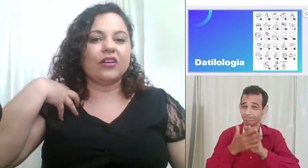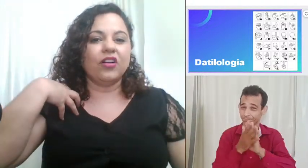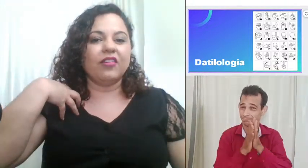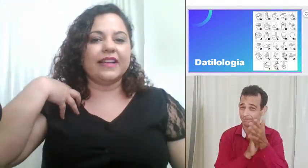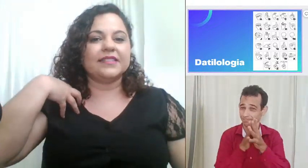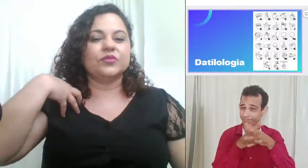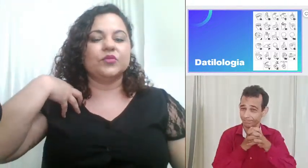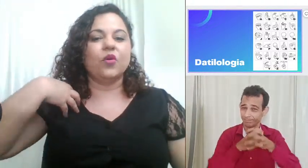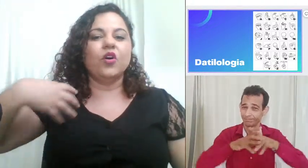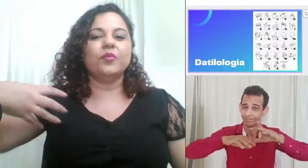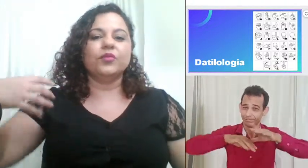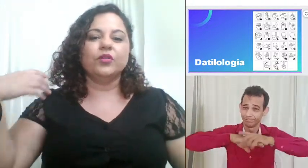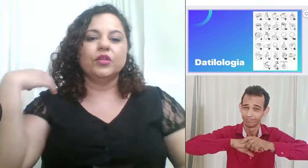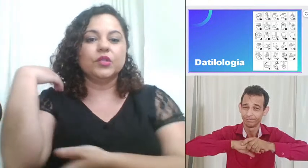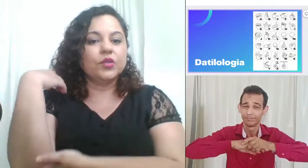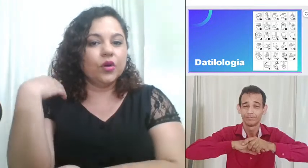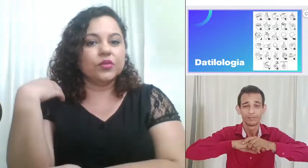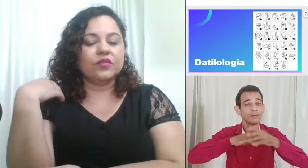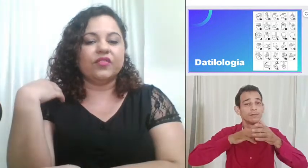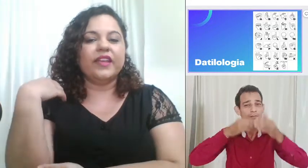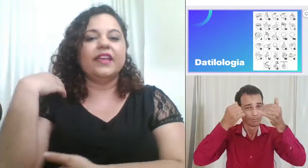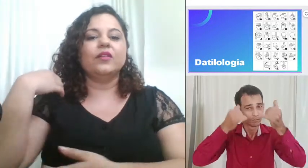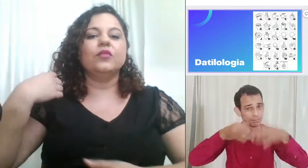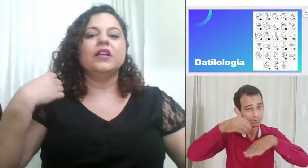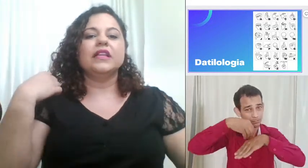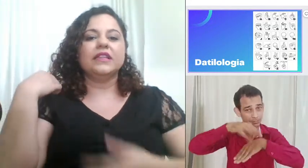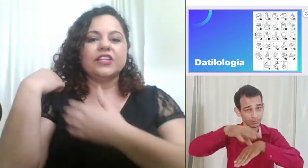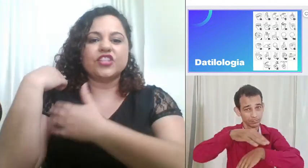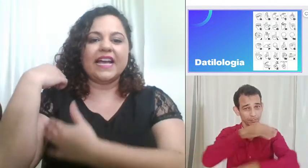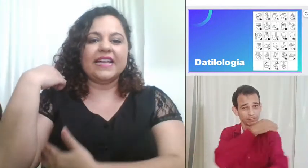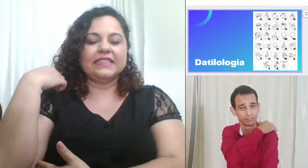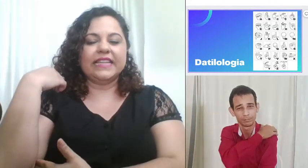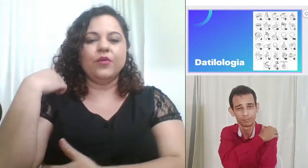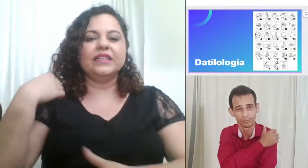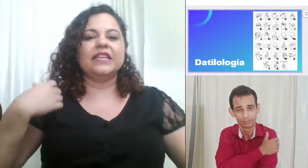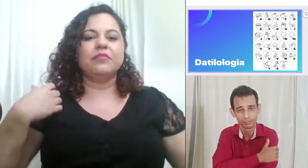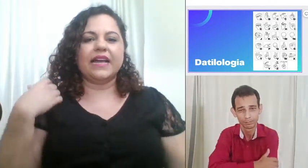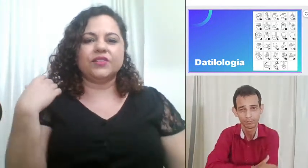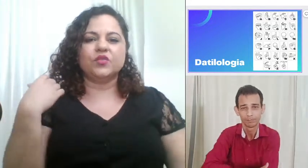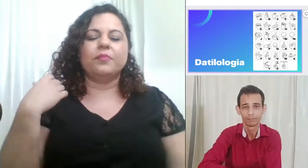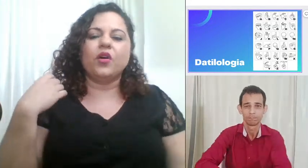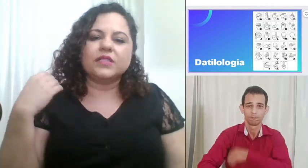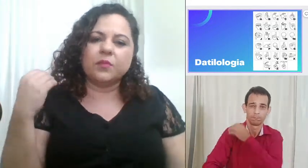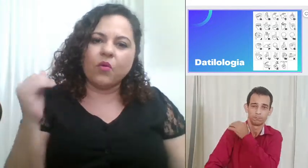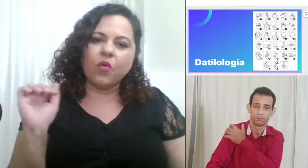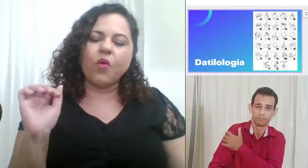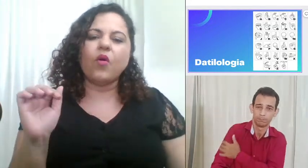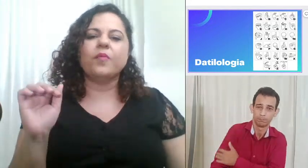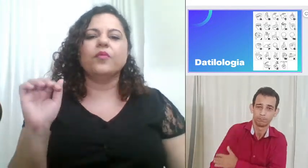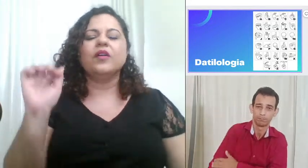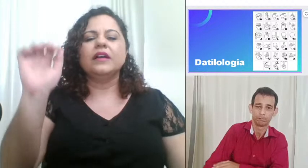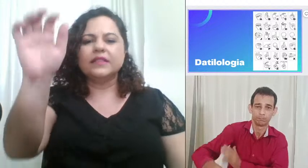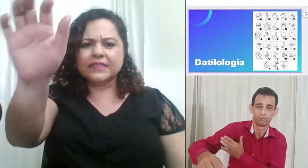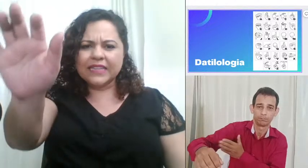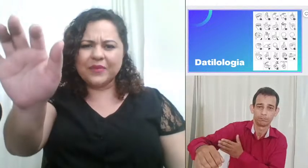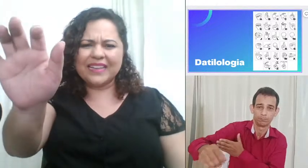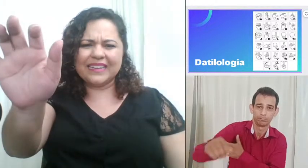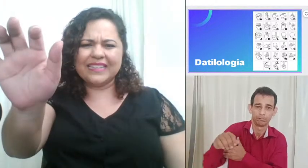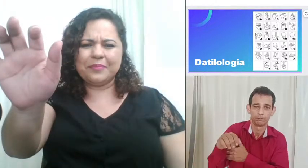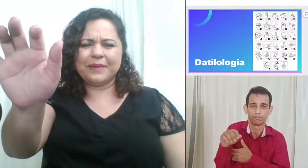colocação do ombro do cotovelo deixar né o antebraço próximo ao corpo não inclina pra